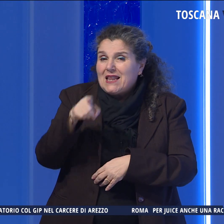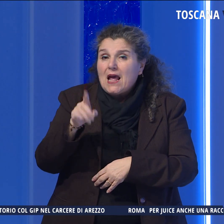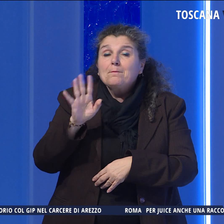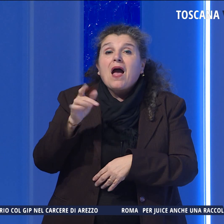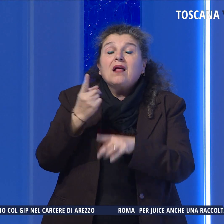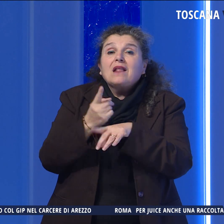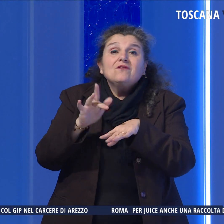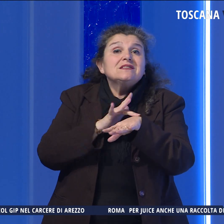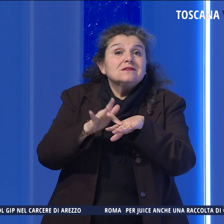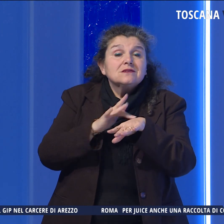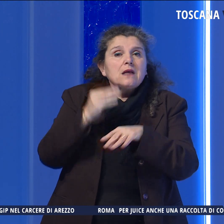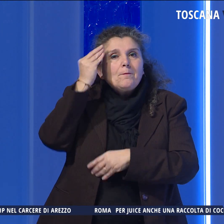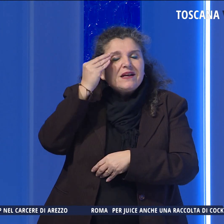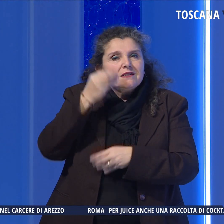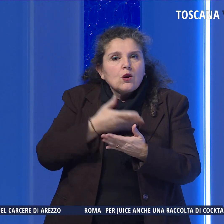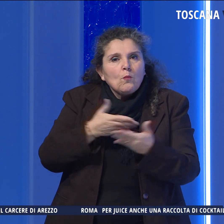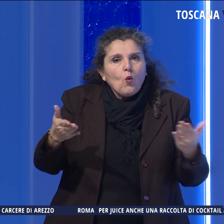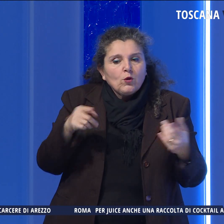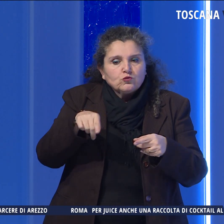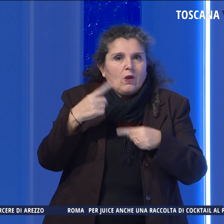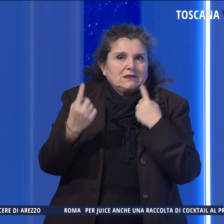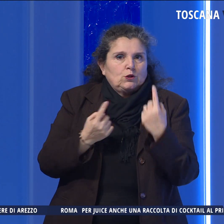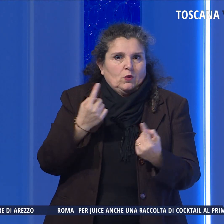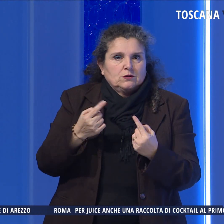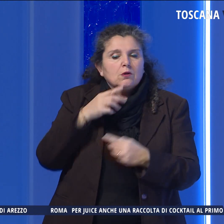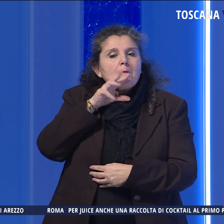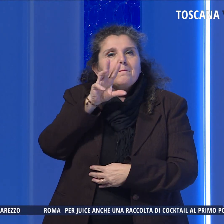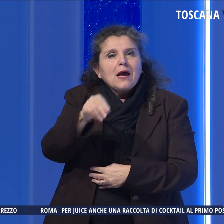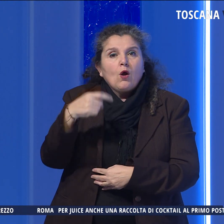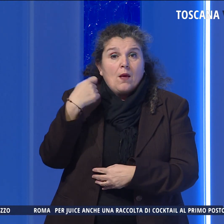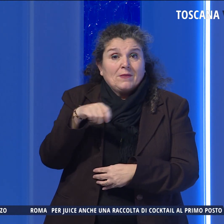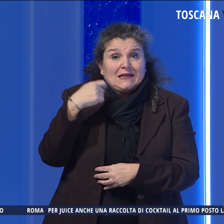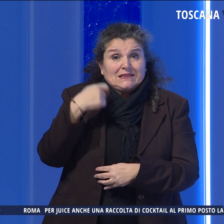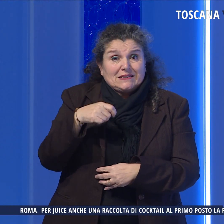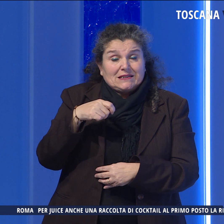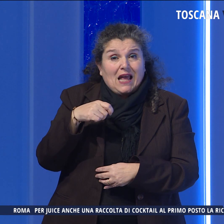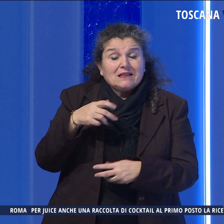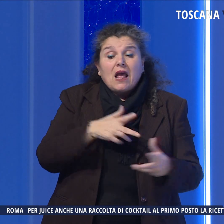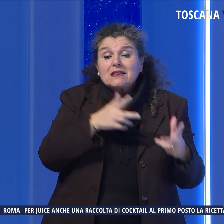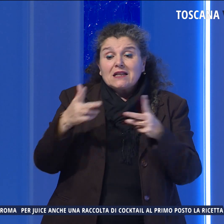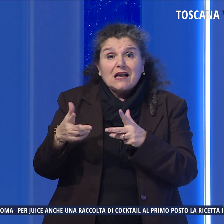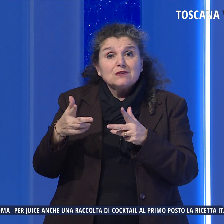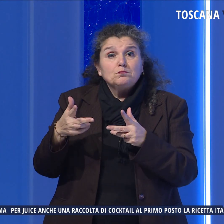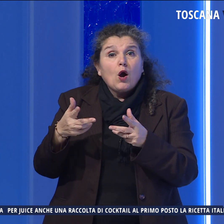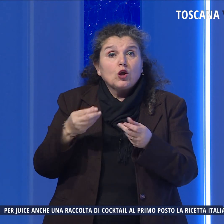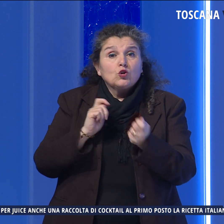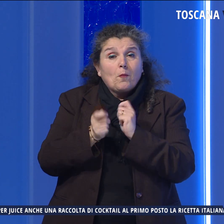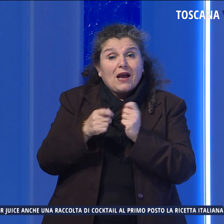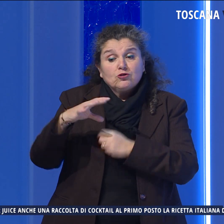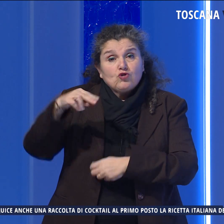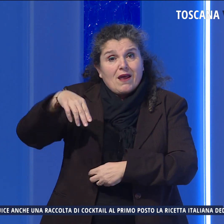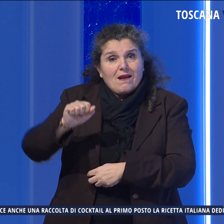'opinione pubblica sulla questione. Queste le parole del Presidente del Trasporto Merci della CNA,